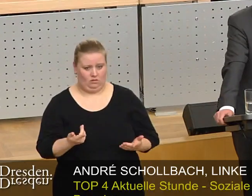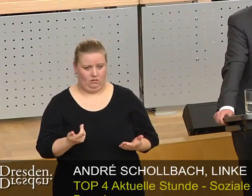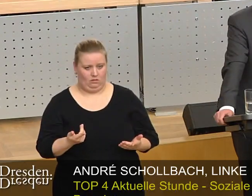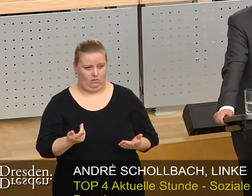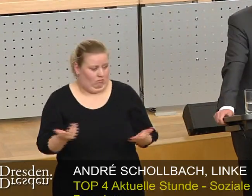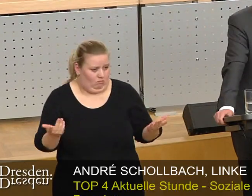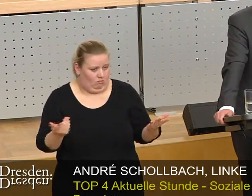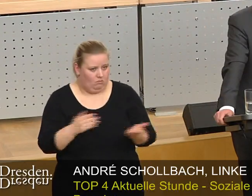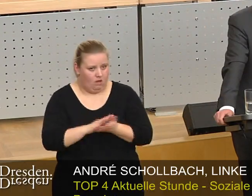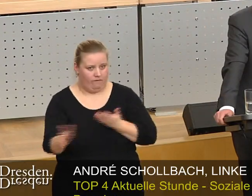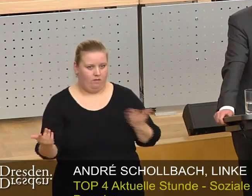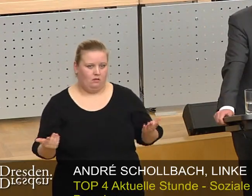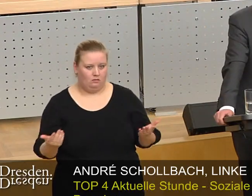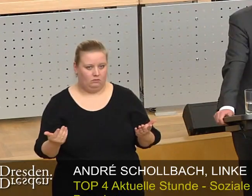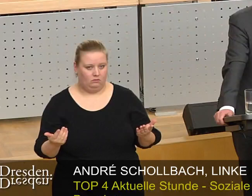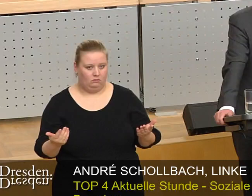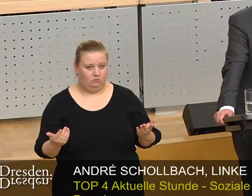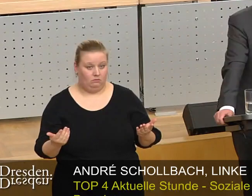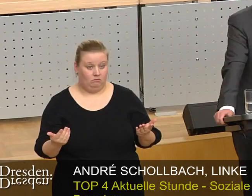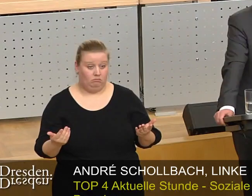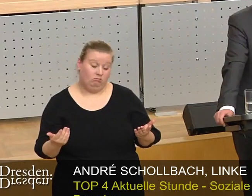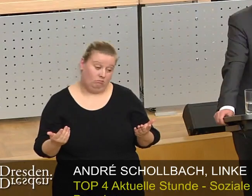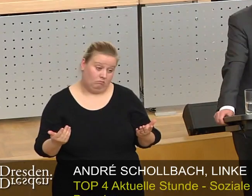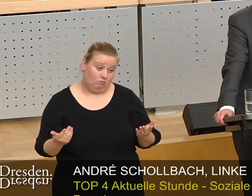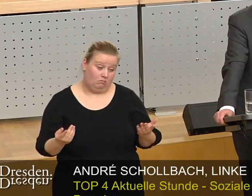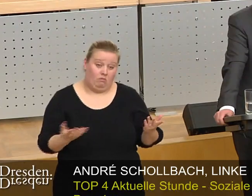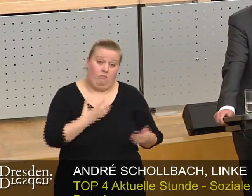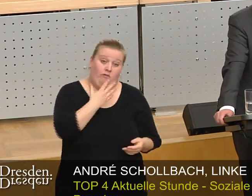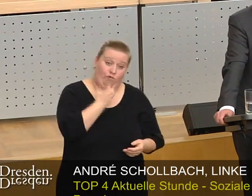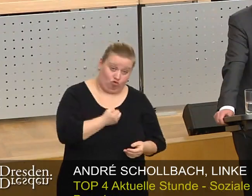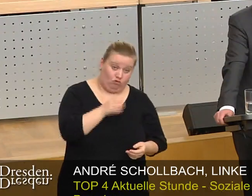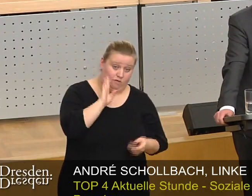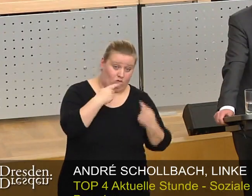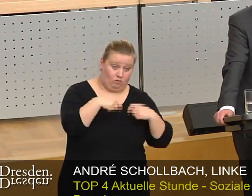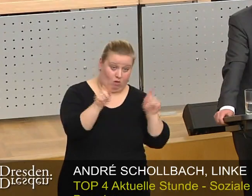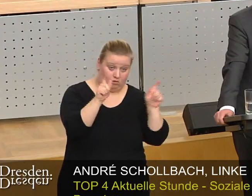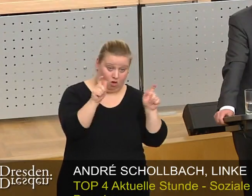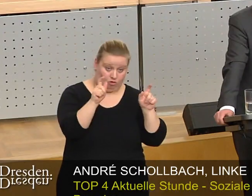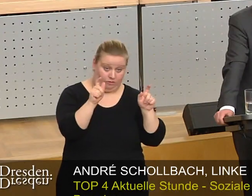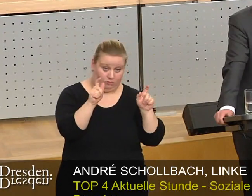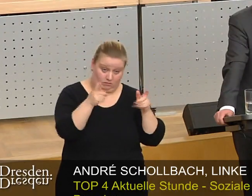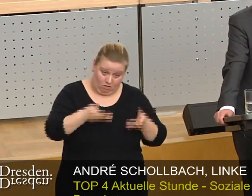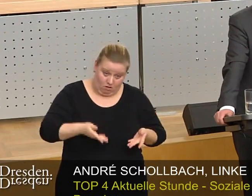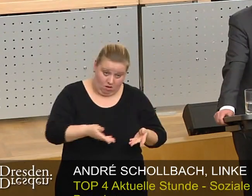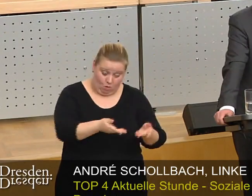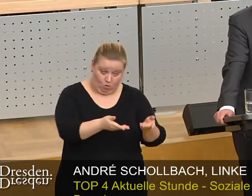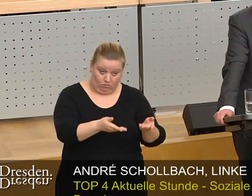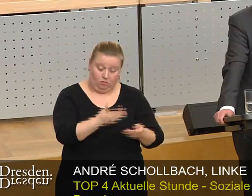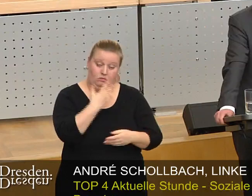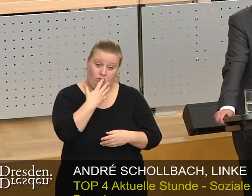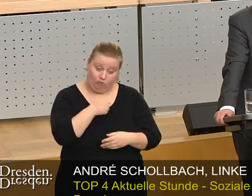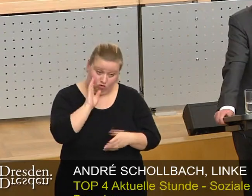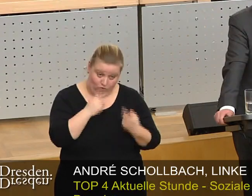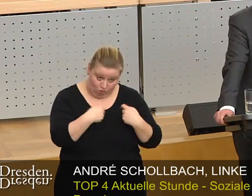Es ist ganz einfach. Entweder man will die städtische Wohnungsbaugesellschaft auf den Weg bringen, man will